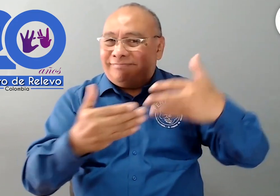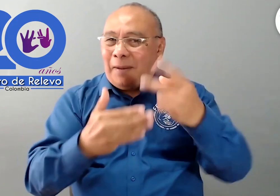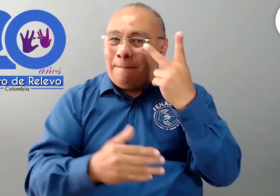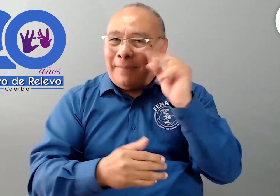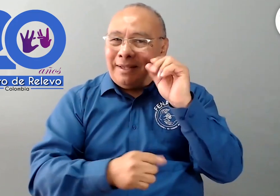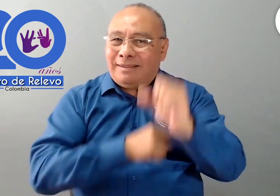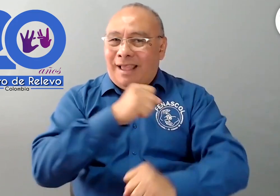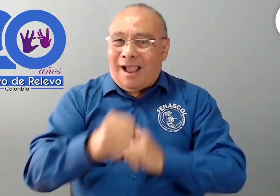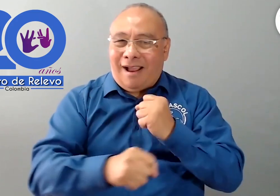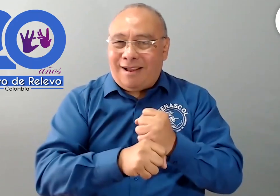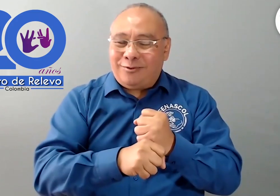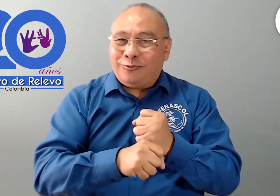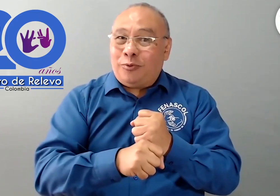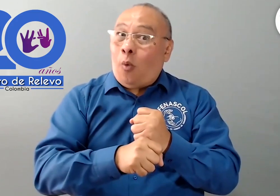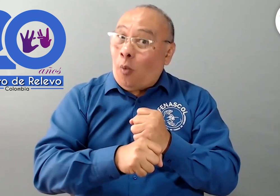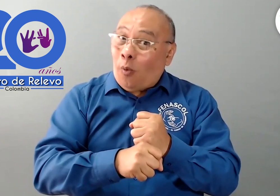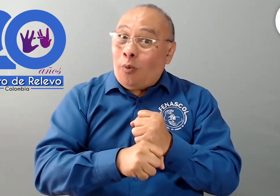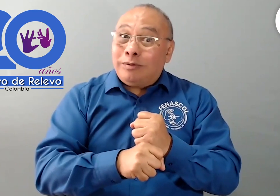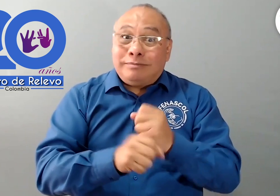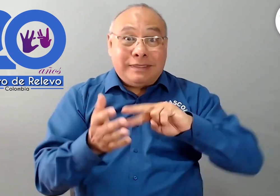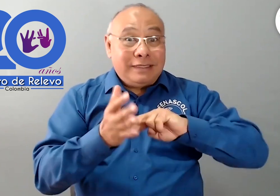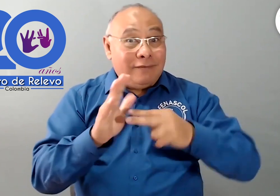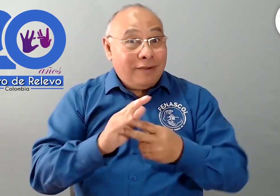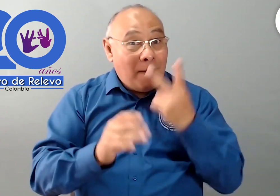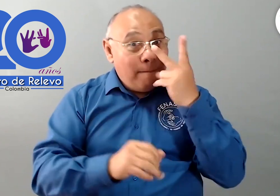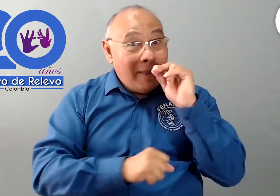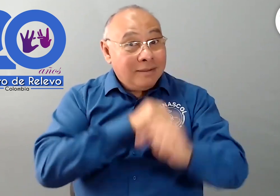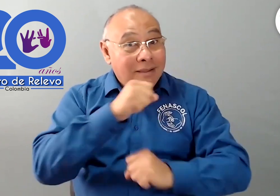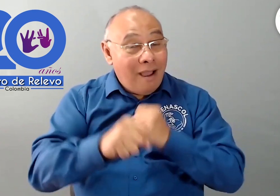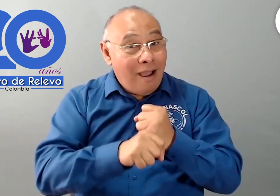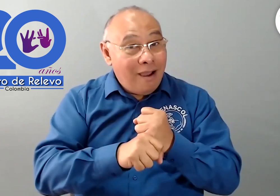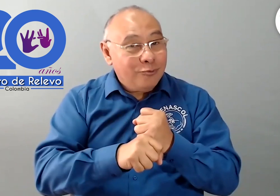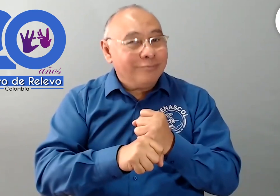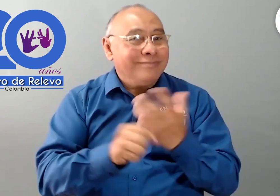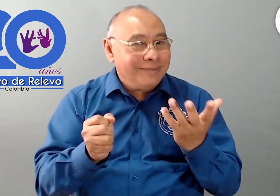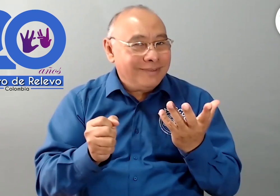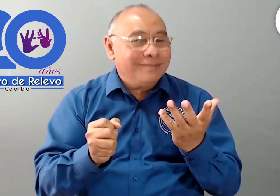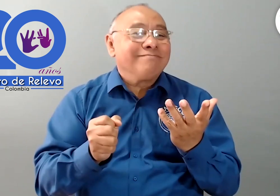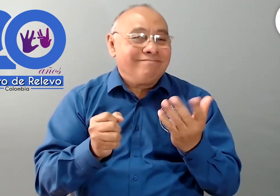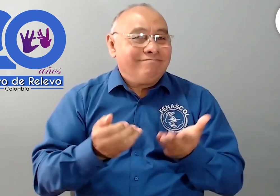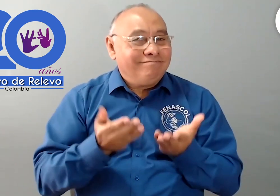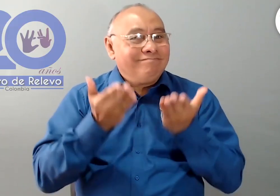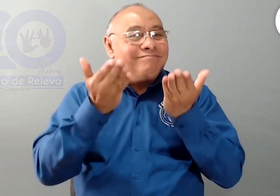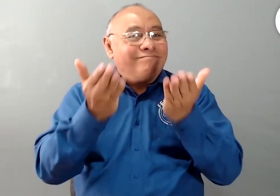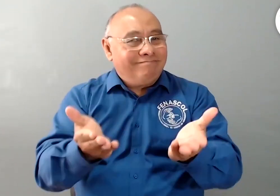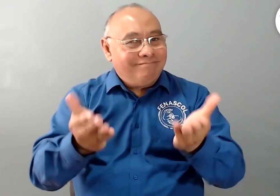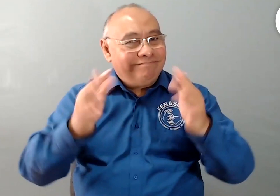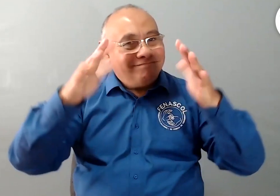20 años en los cuales se le ha dado este servicio a la comunidad y que esperamos continuar